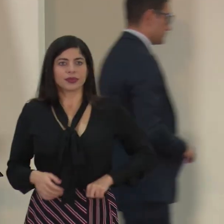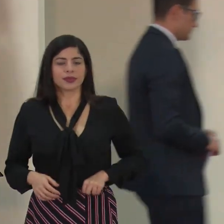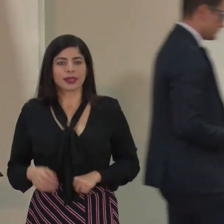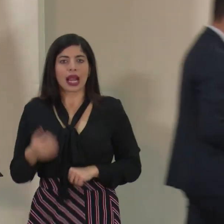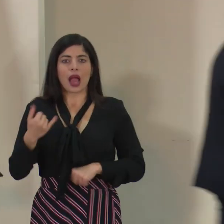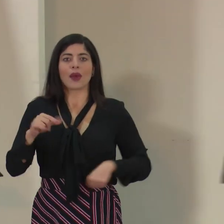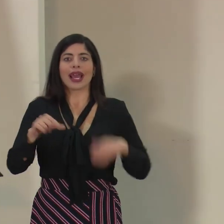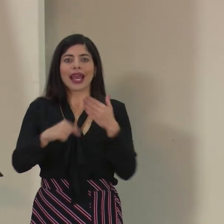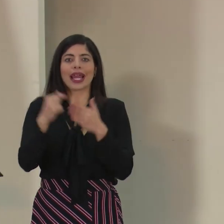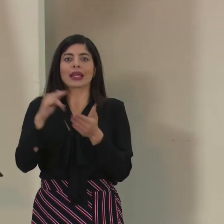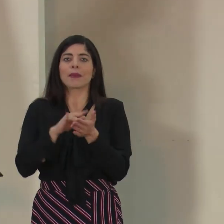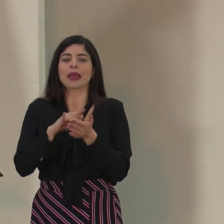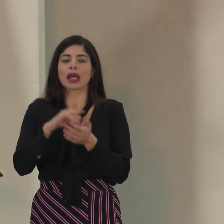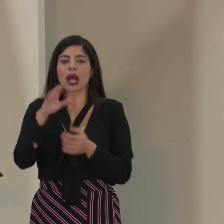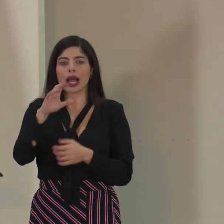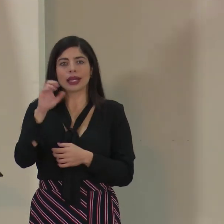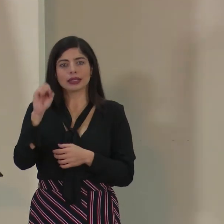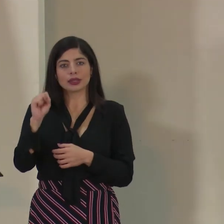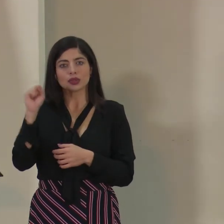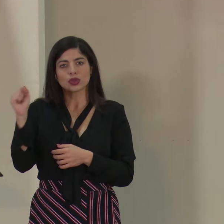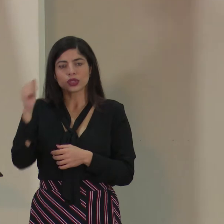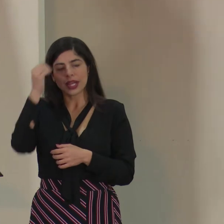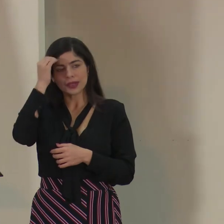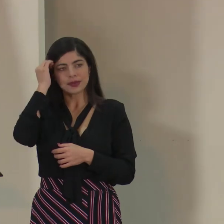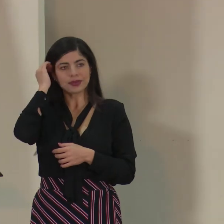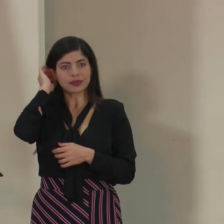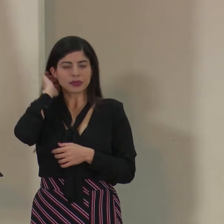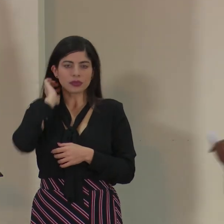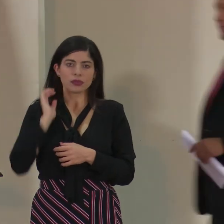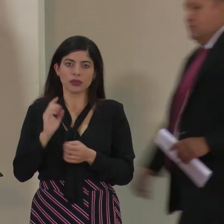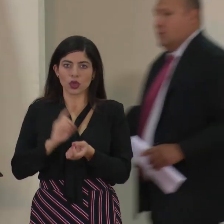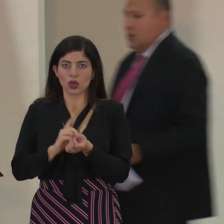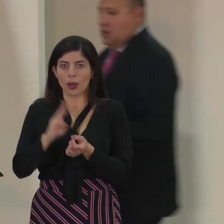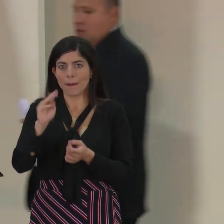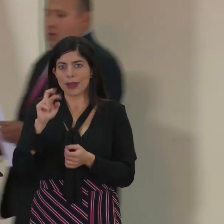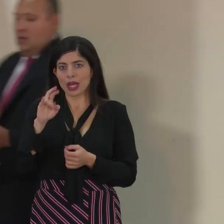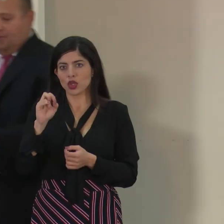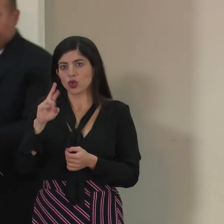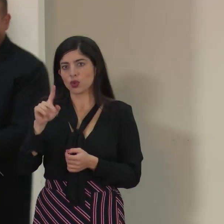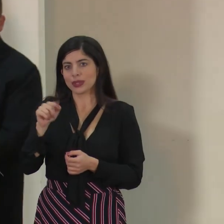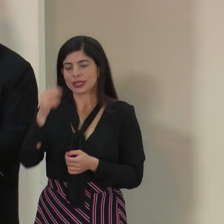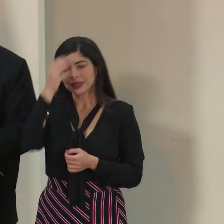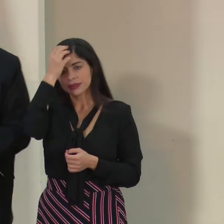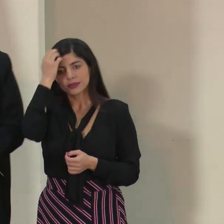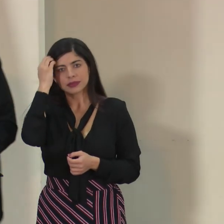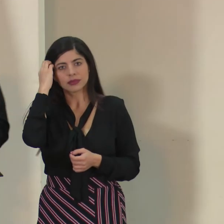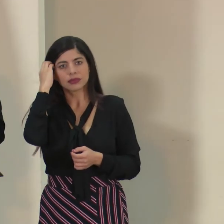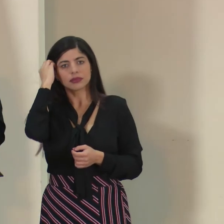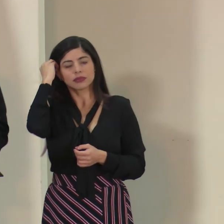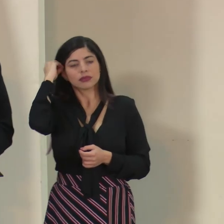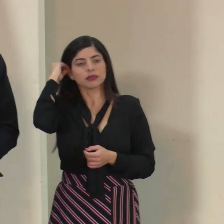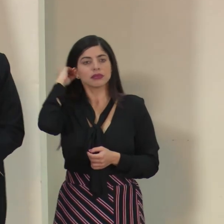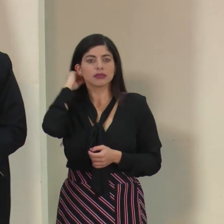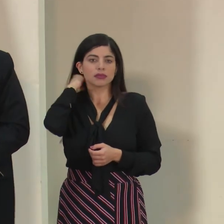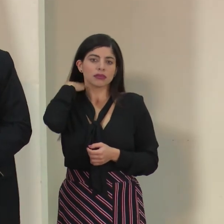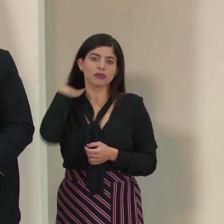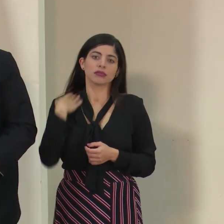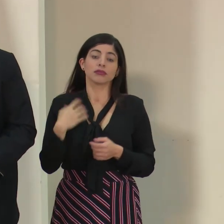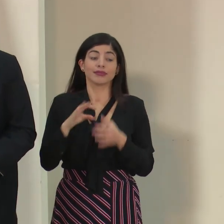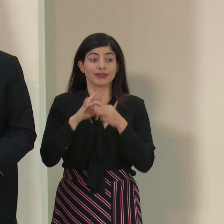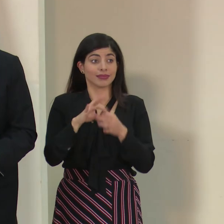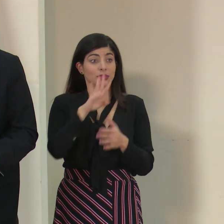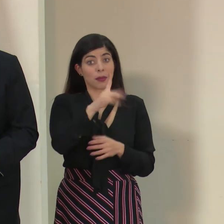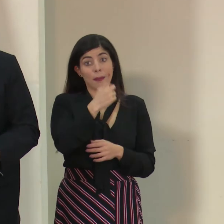Señor gerente médico de la Caja Costarricense de Seguros Sociales, doctor Mario Ruiz. Con respecto a la pregunta,